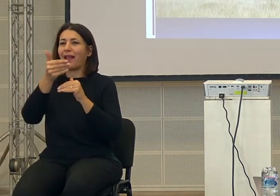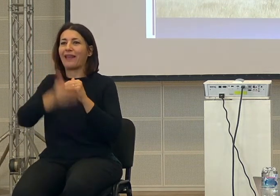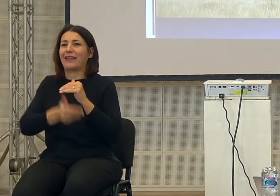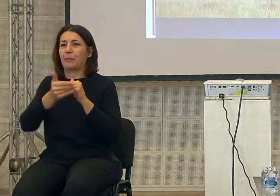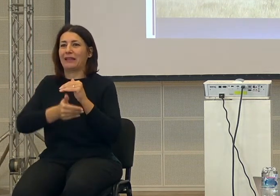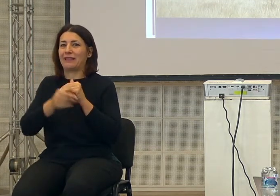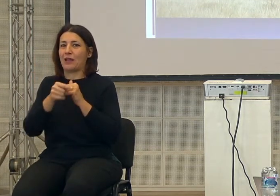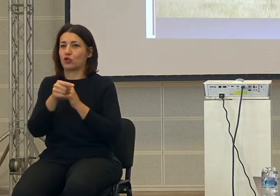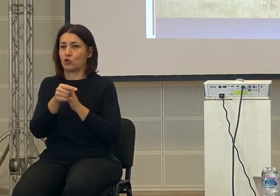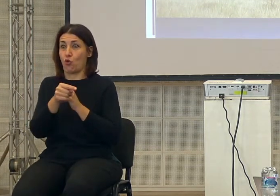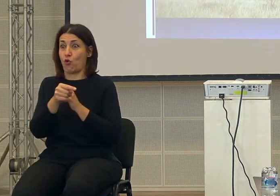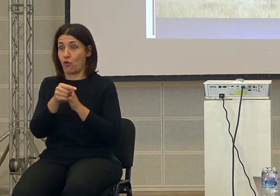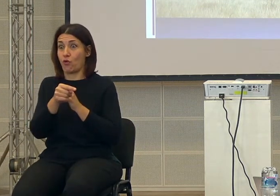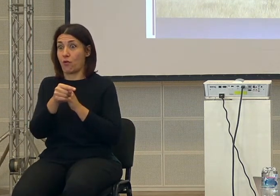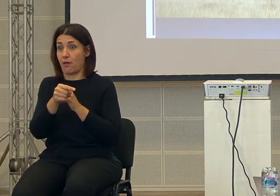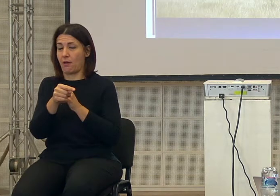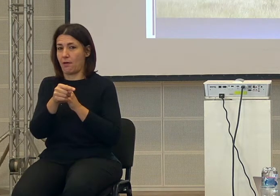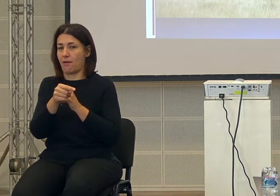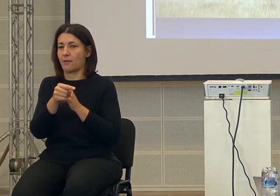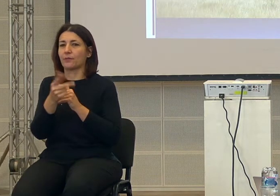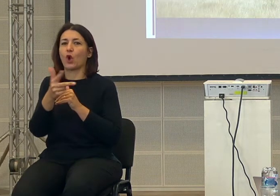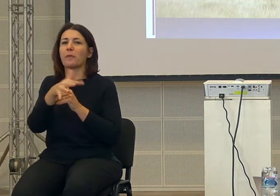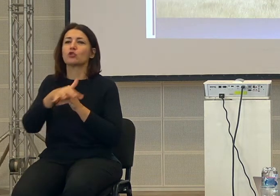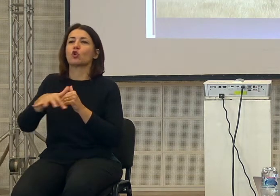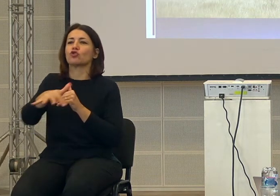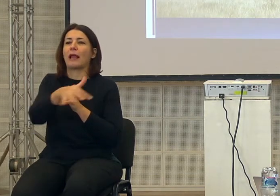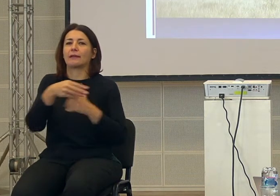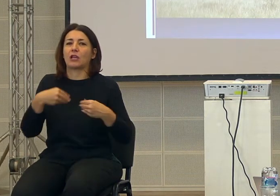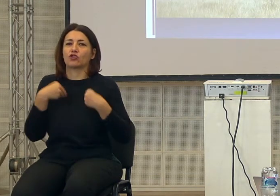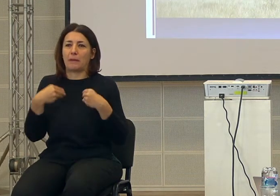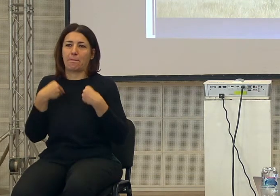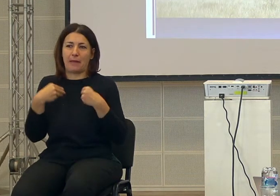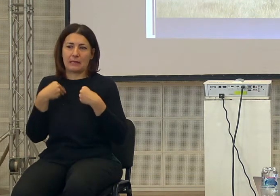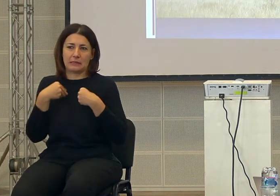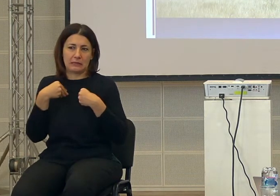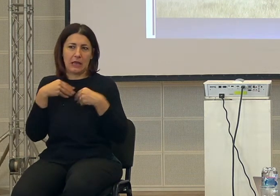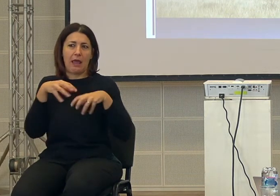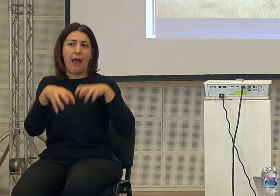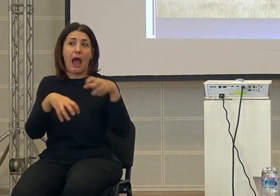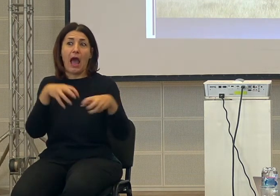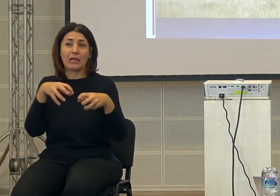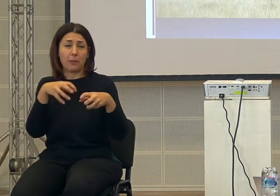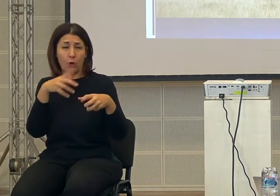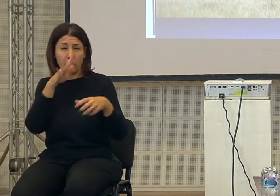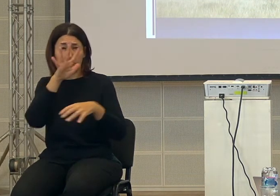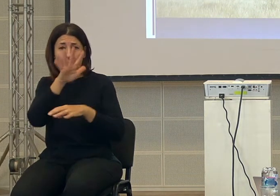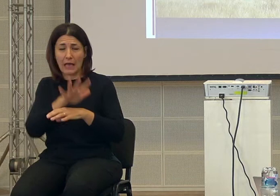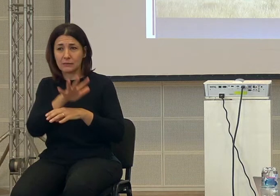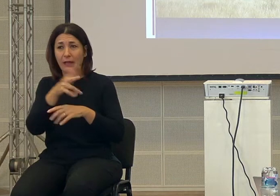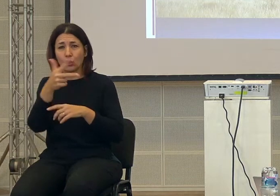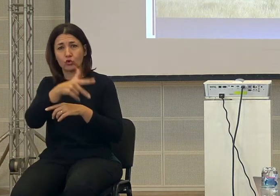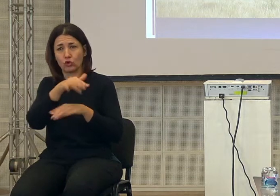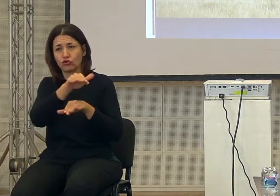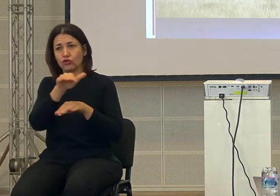della socialità degli scimpanse, che peraltro sono animali che hanno grandi aspetti sociali, che però poi hanno